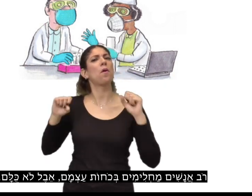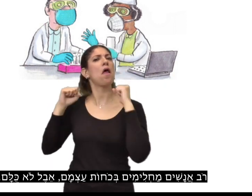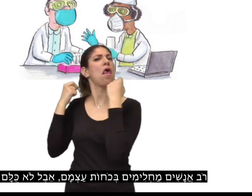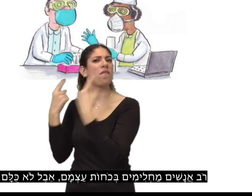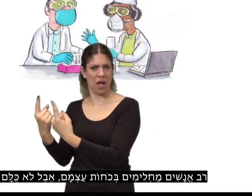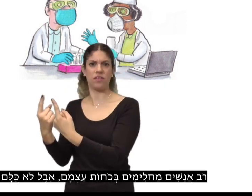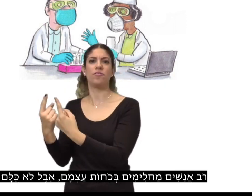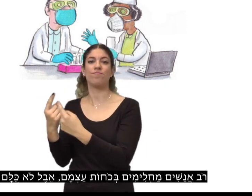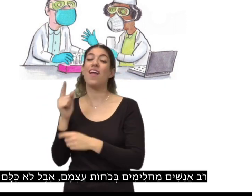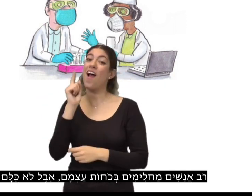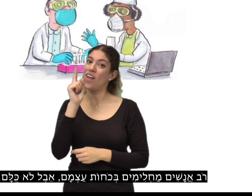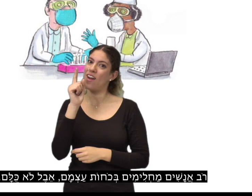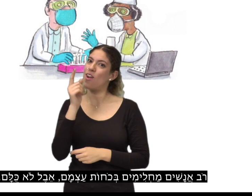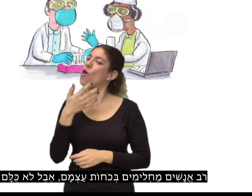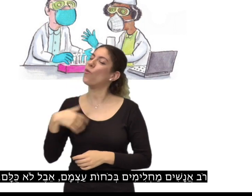אבל לא כולם.